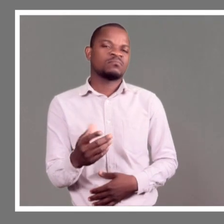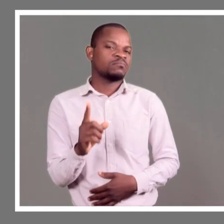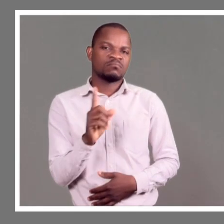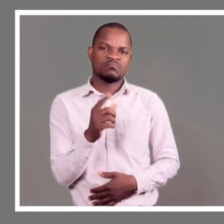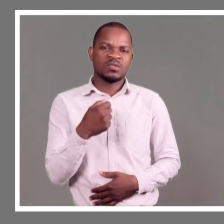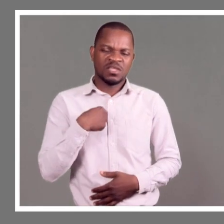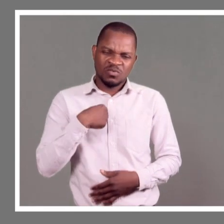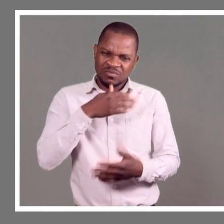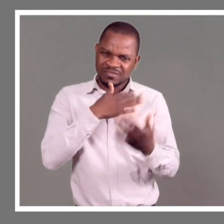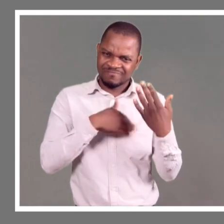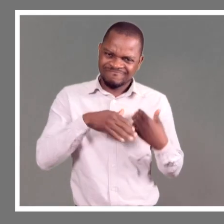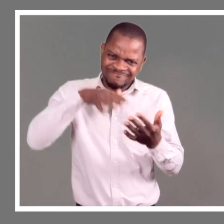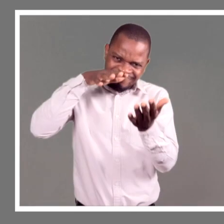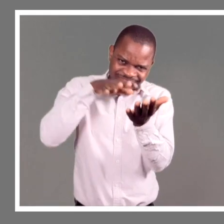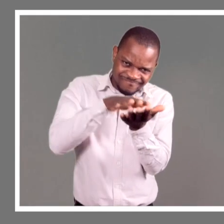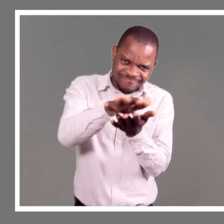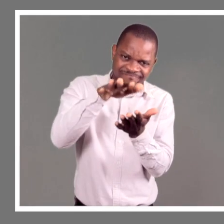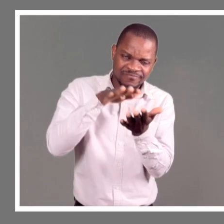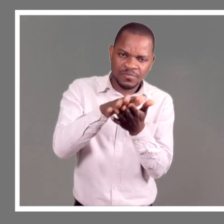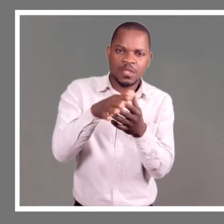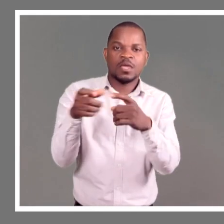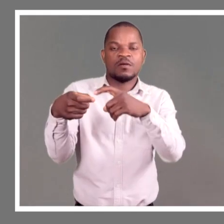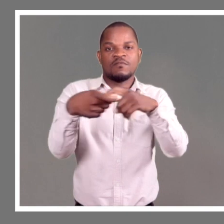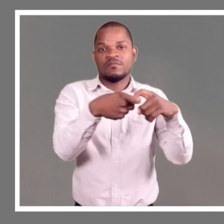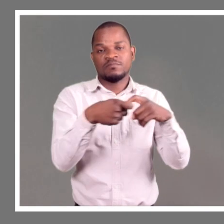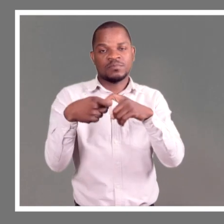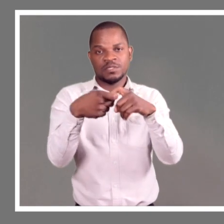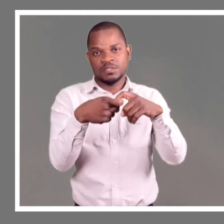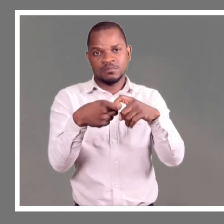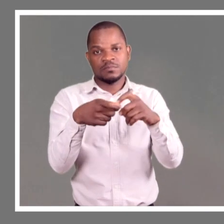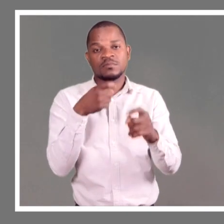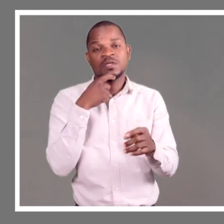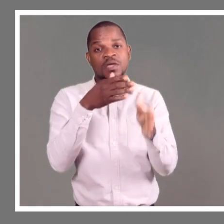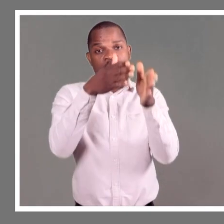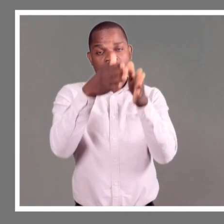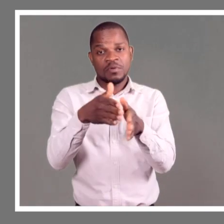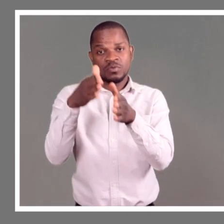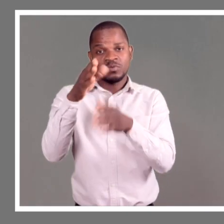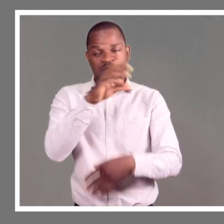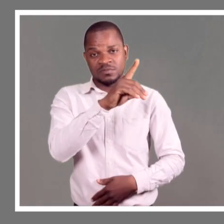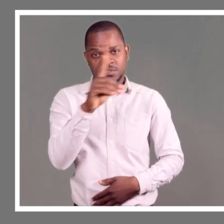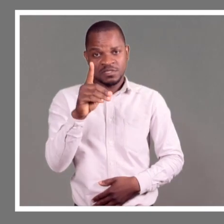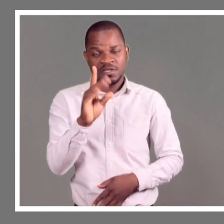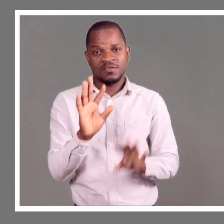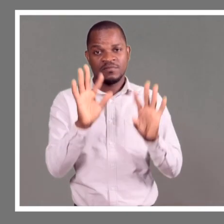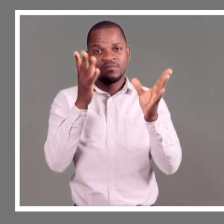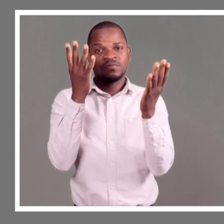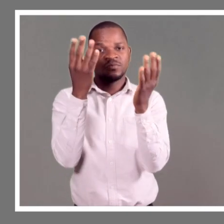família, que essa pessoa com deficiência que está consigo ali em casa, ele pode fazer todo tipo